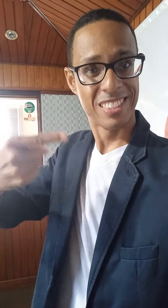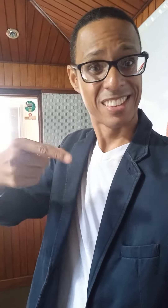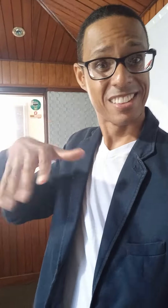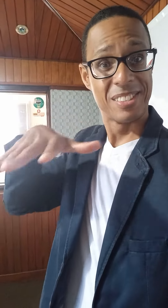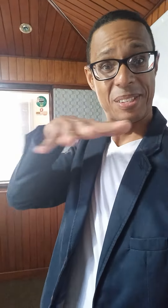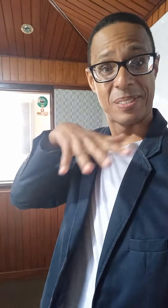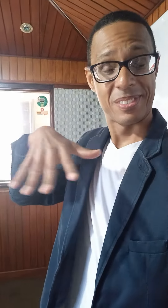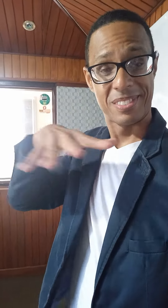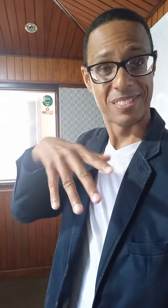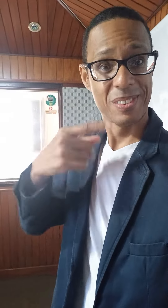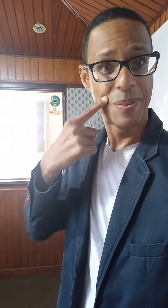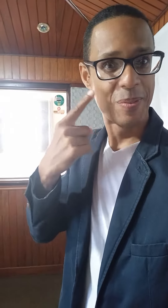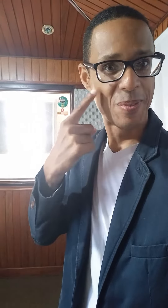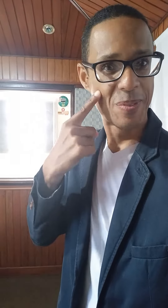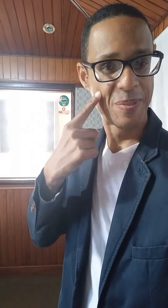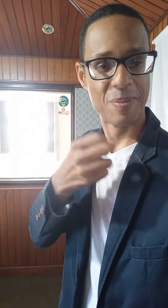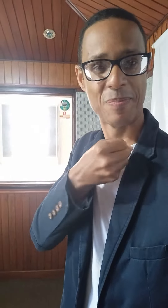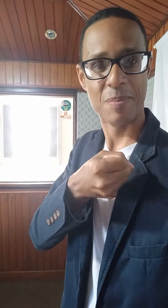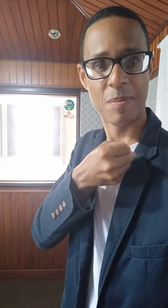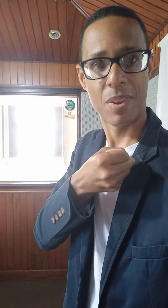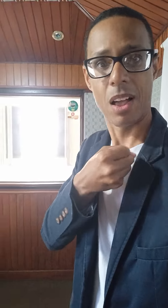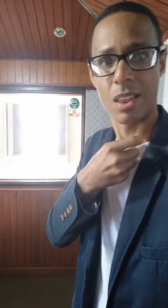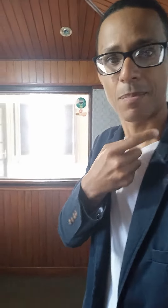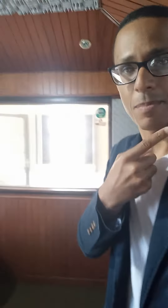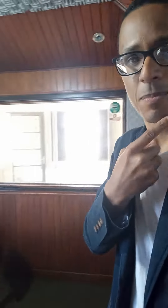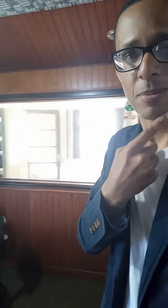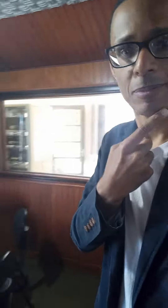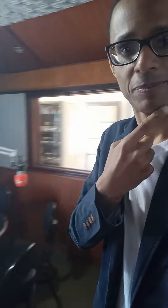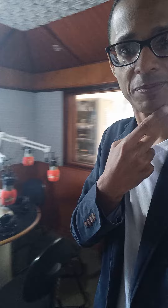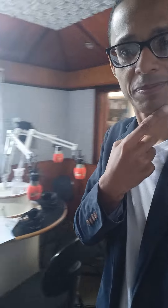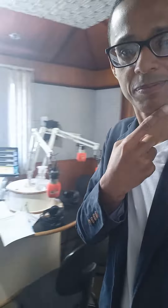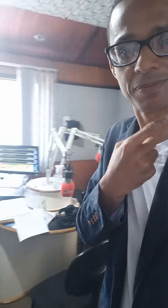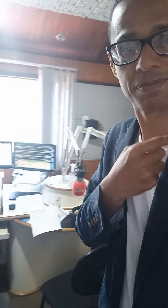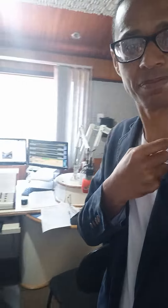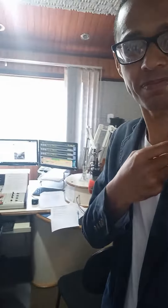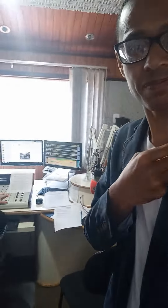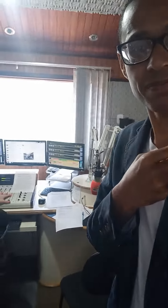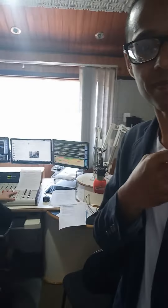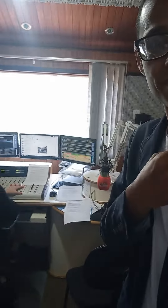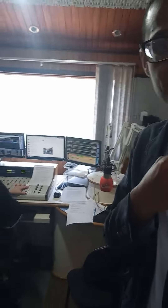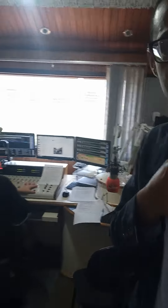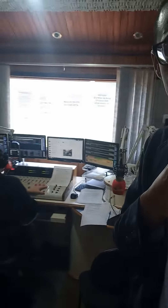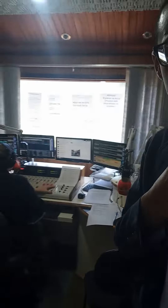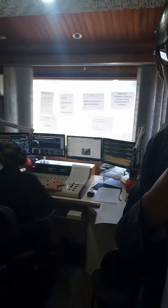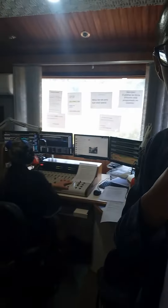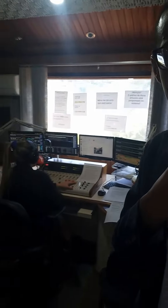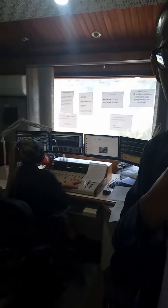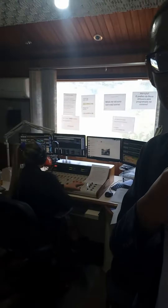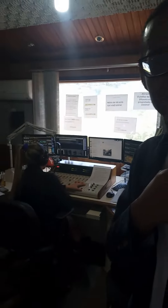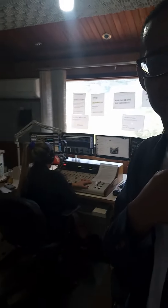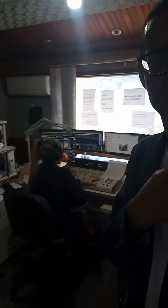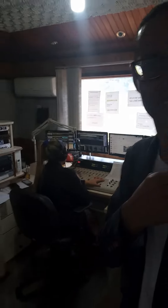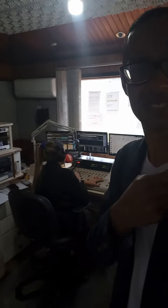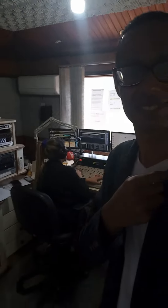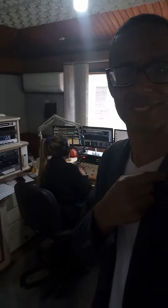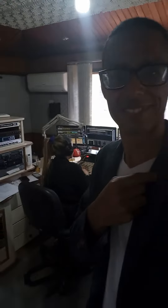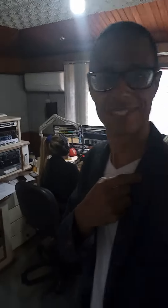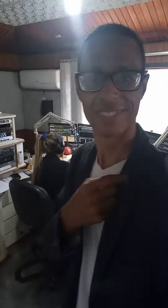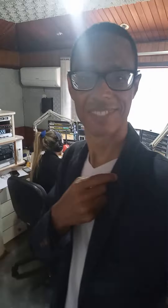doutora Carla Vilela. Mas não é só, a clínica possui estrutura completa na parte de estética com drenagem linfática, limpeza de